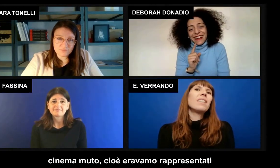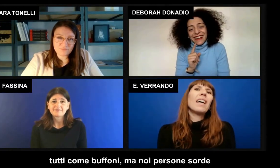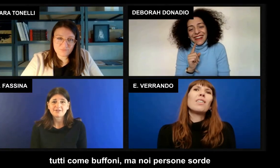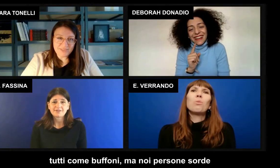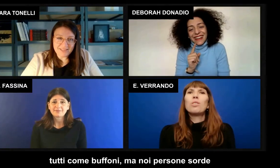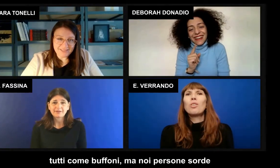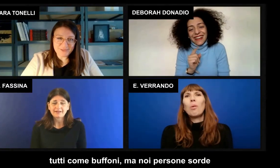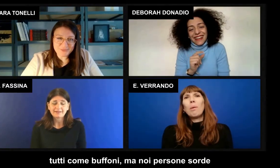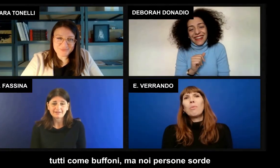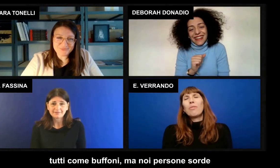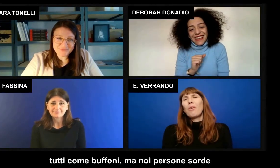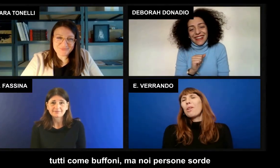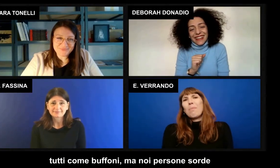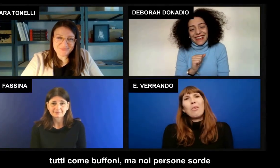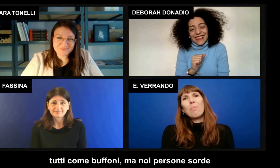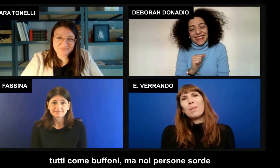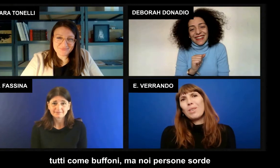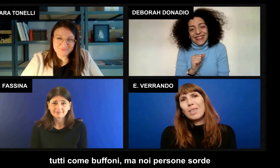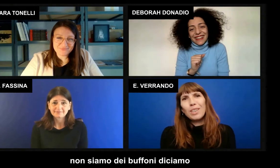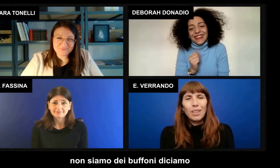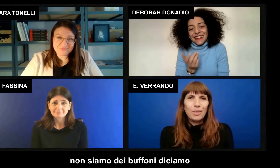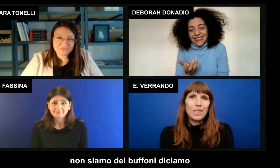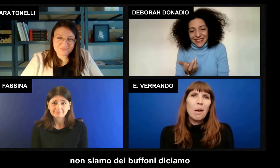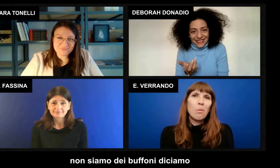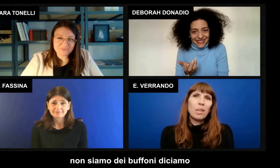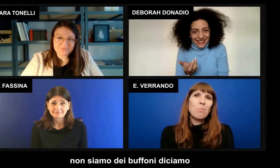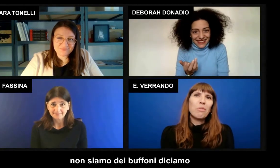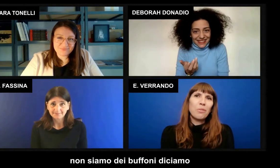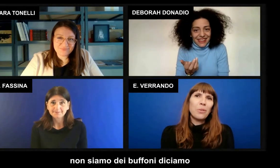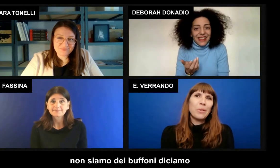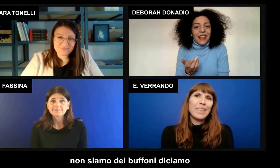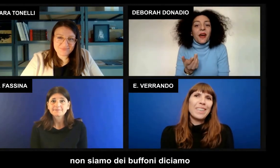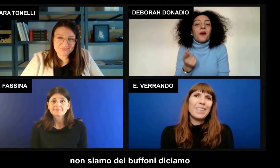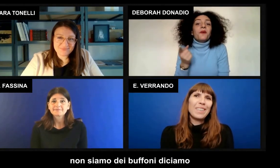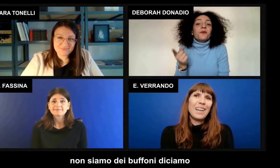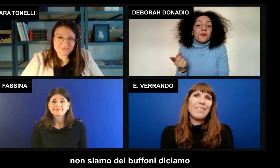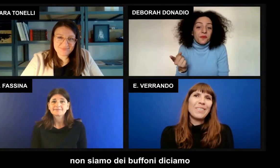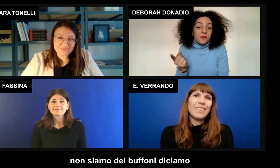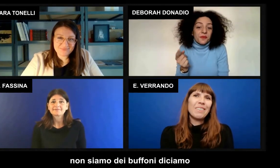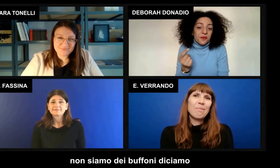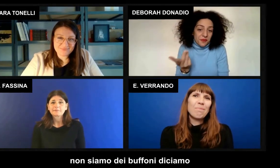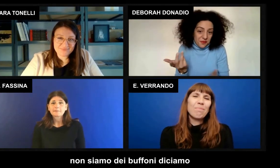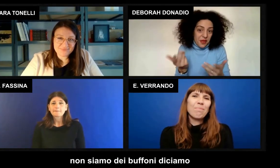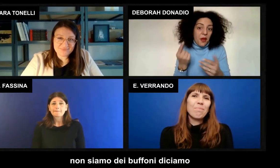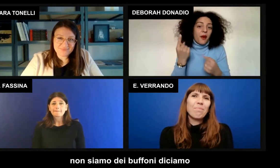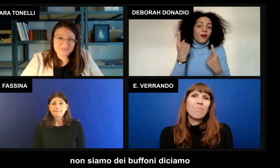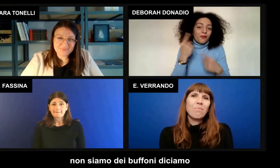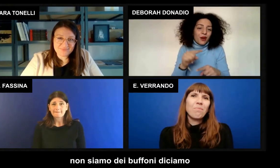rappresentati tutti come buffoni, ma noi persone sorde non siamo dei buffoni, diciamo.